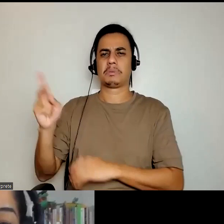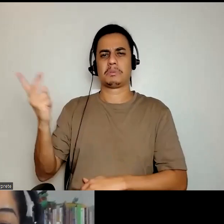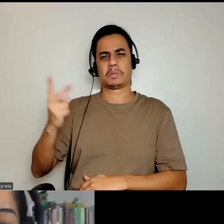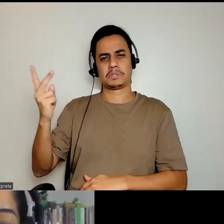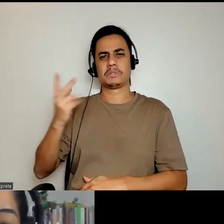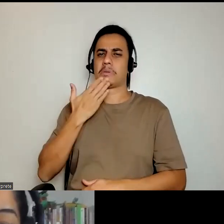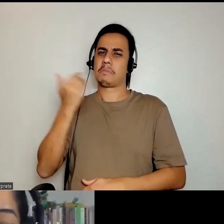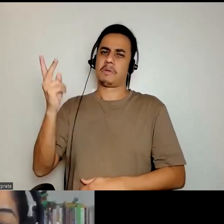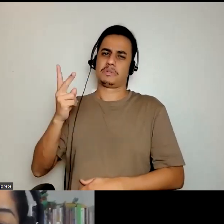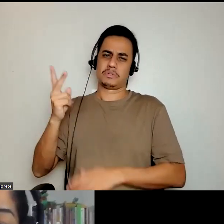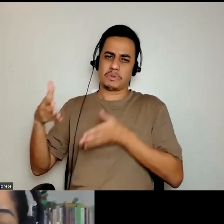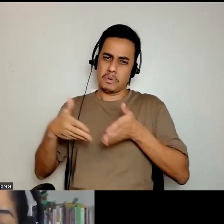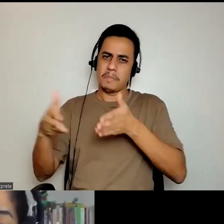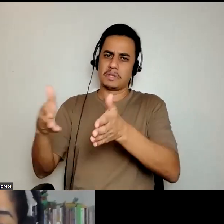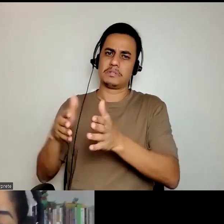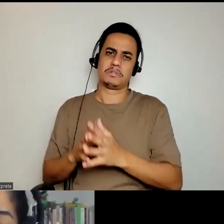melhor eles começarem.